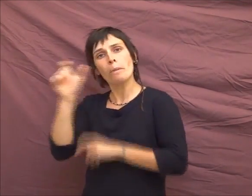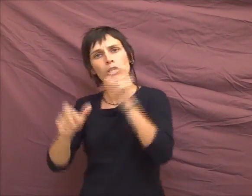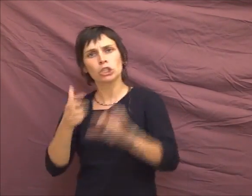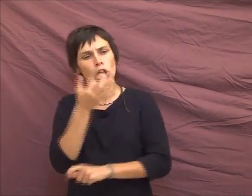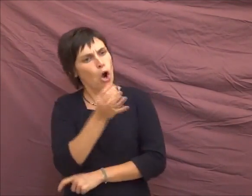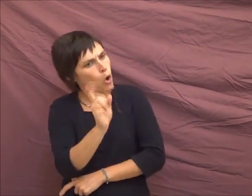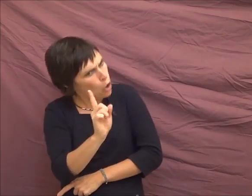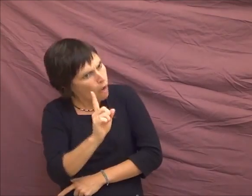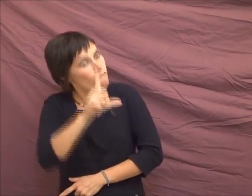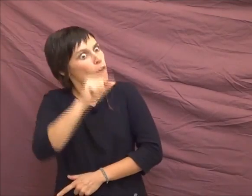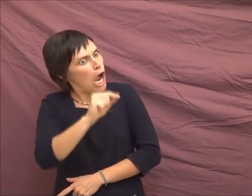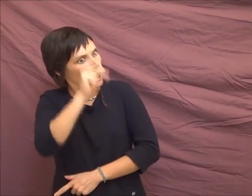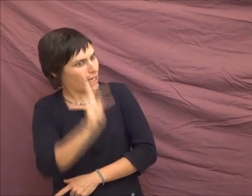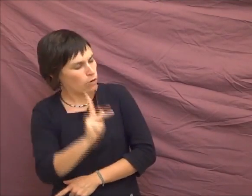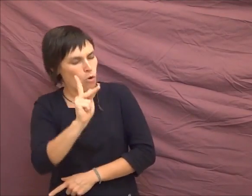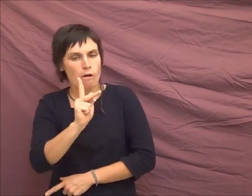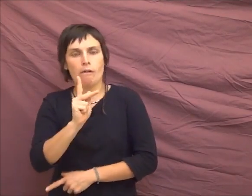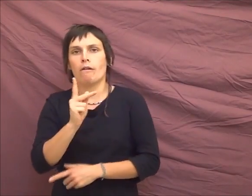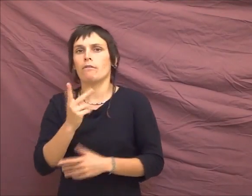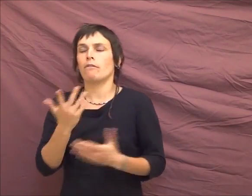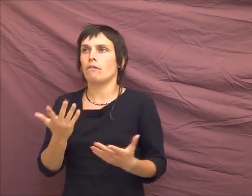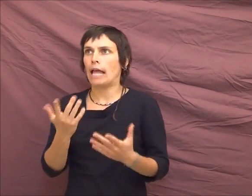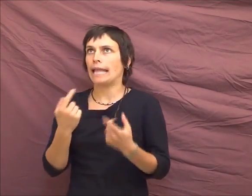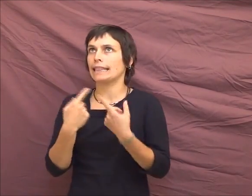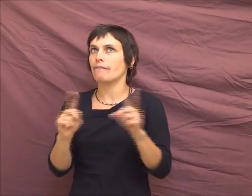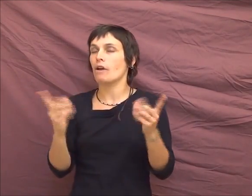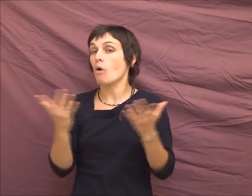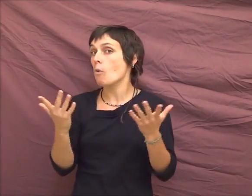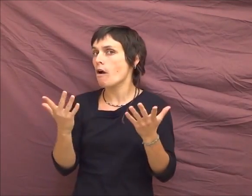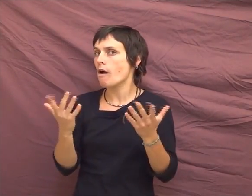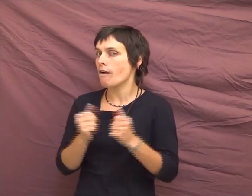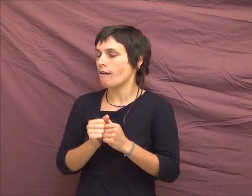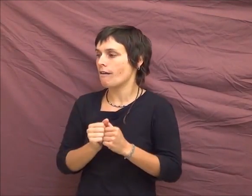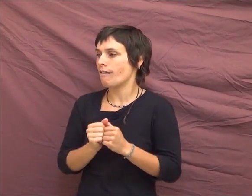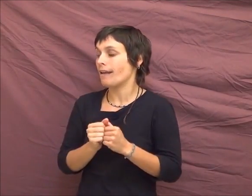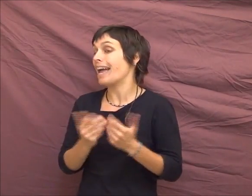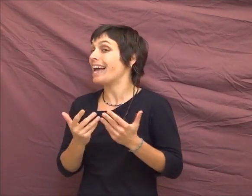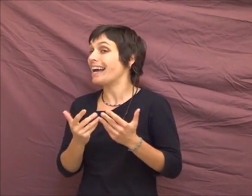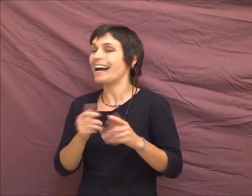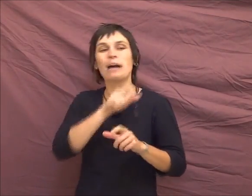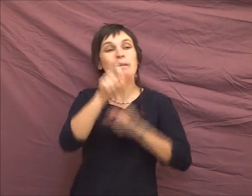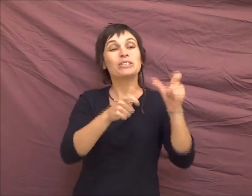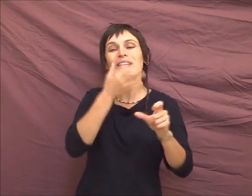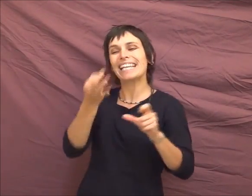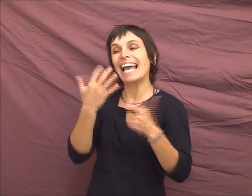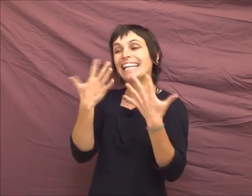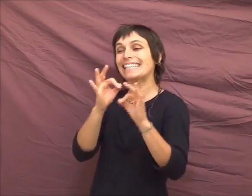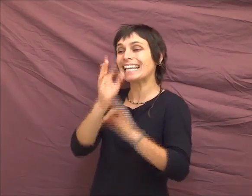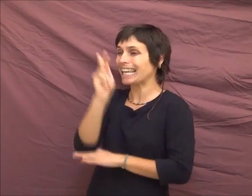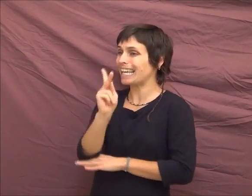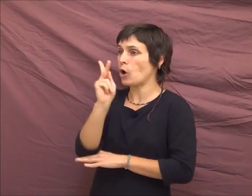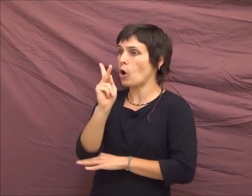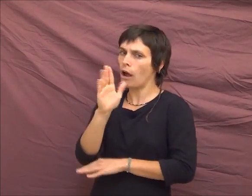kilos. Et c'est quoi la différence ? Et bien, ceux qui disent 10 kilos, ils ne comptent que les spaghettis.